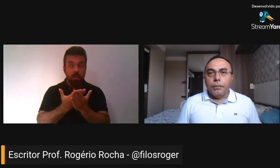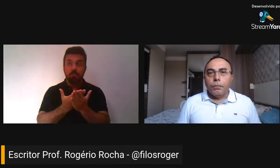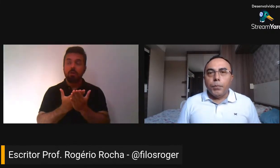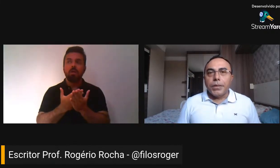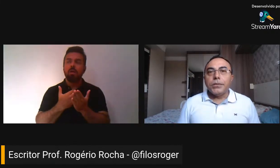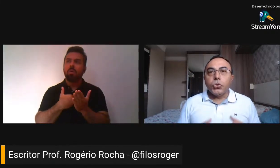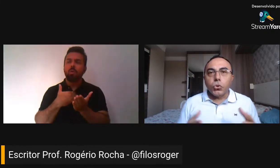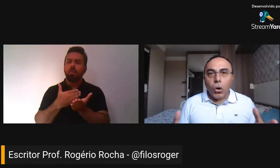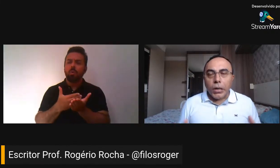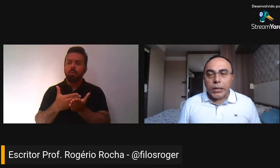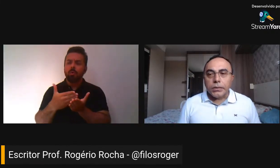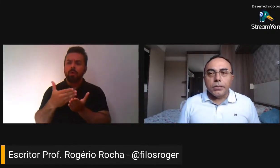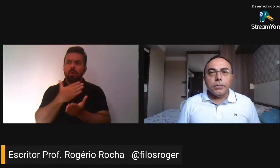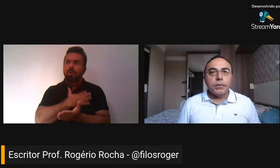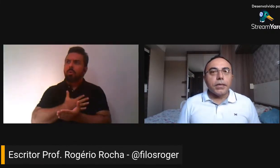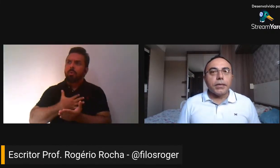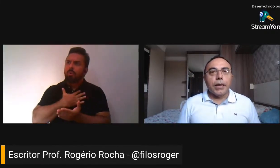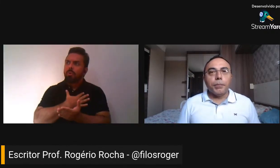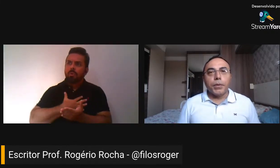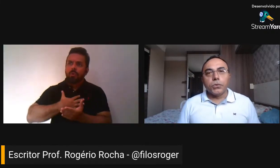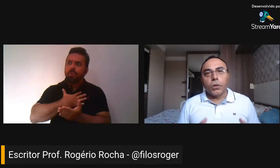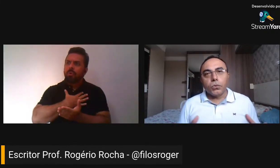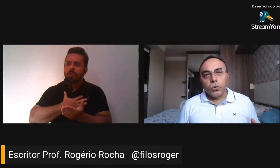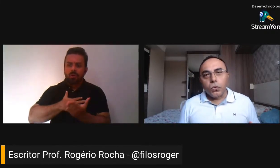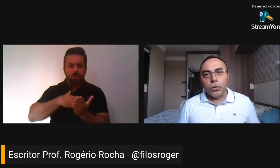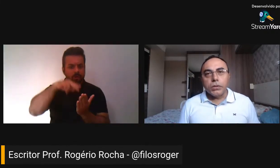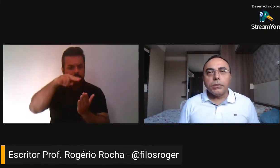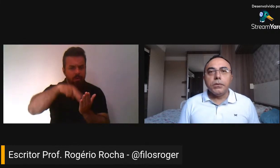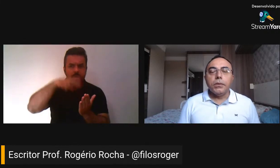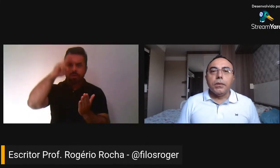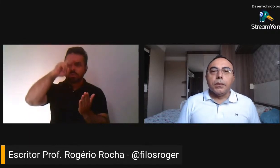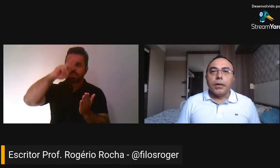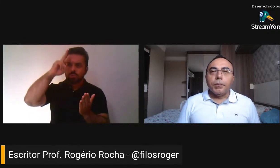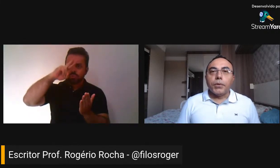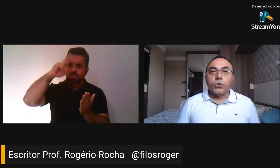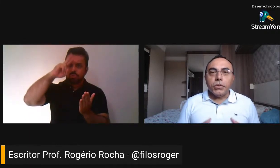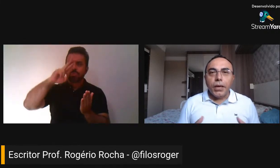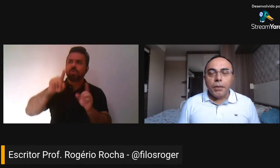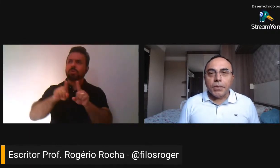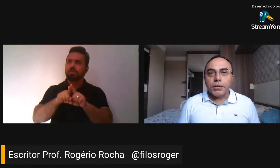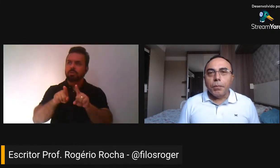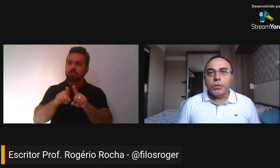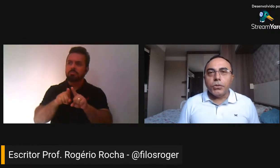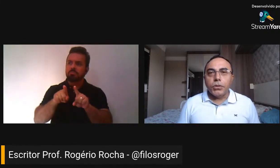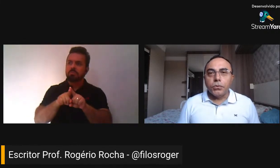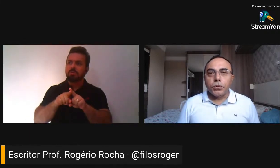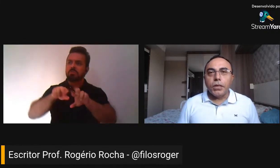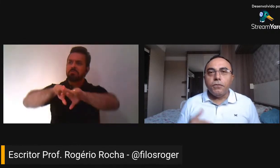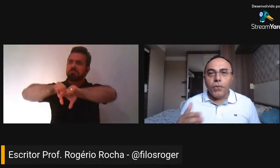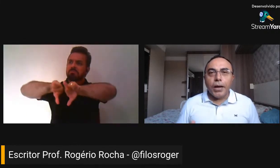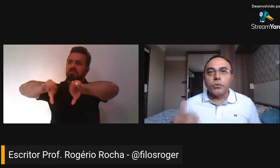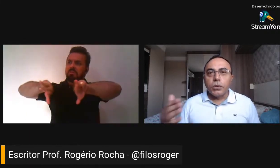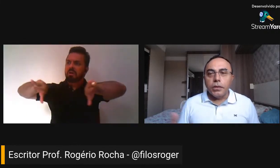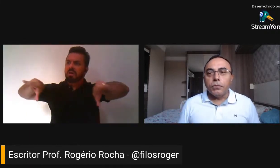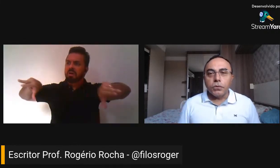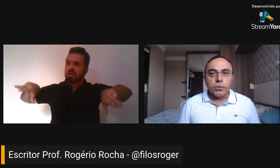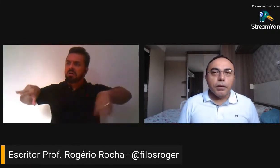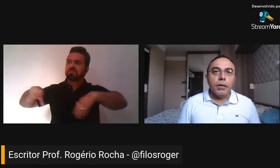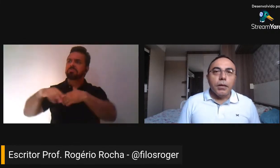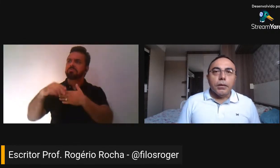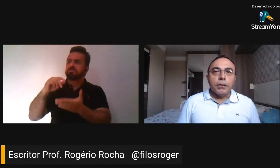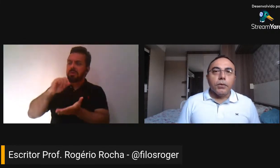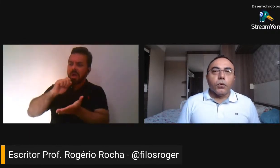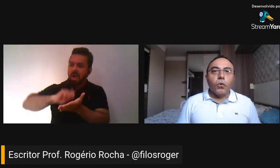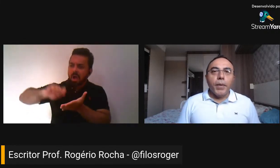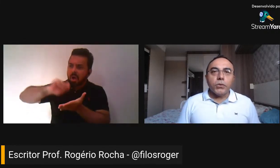pelas histórias, se encantar pelos autores, pelos temas debatidos em vários livros.